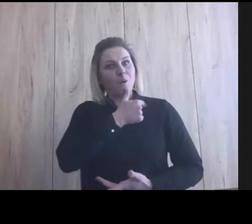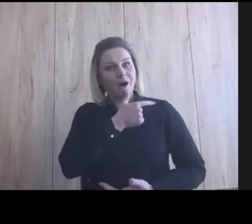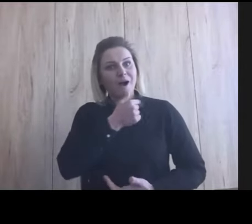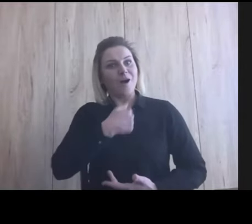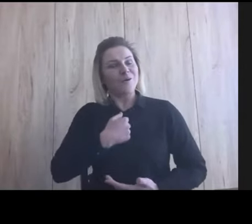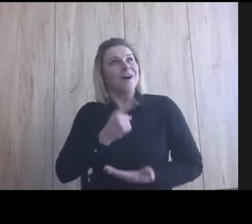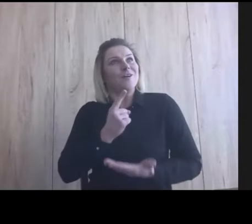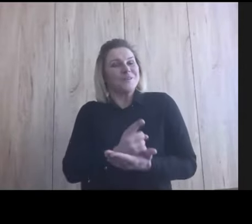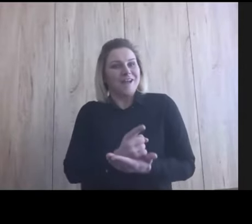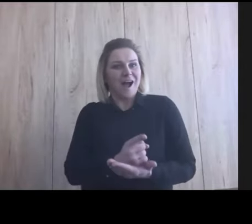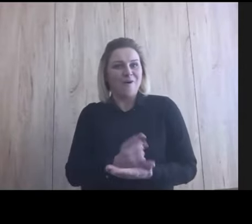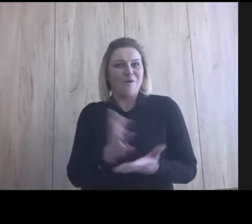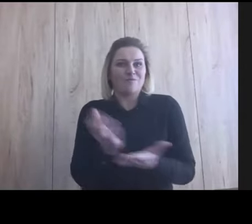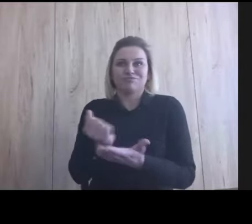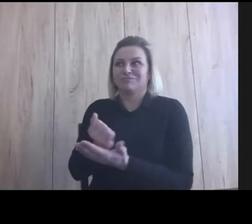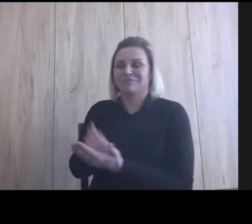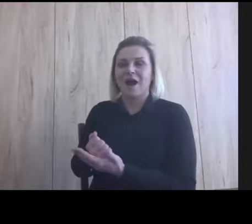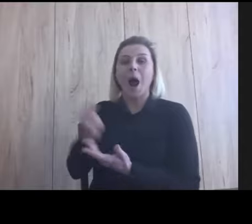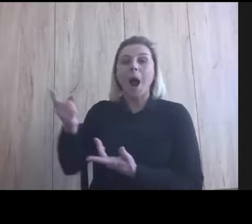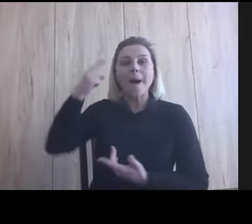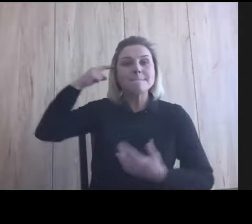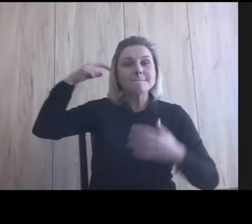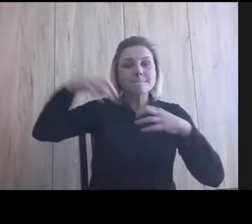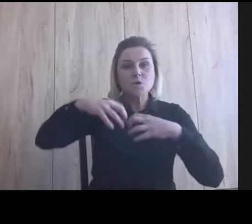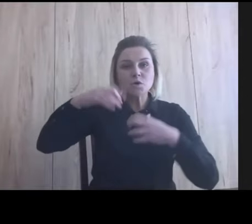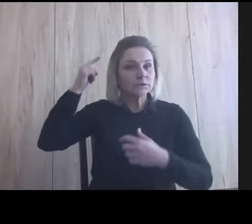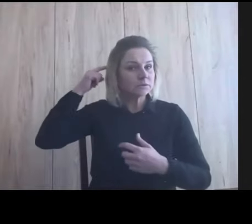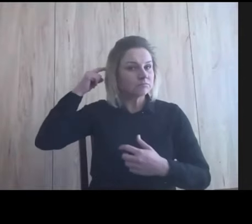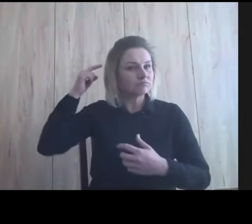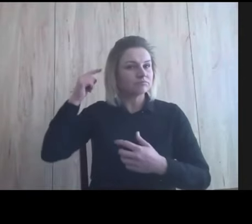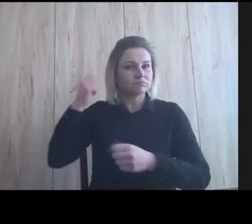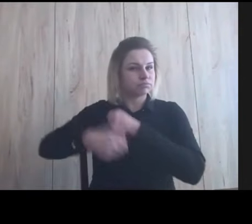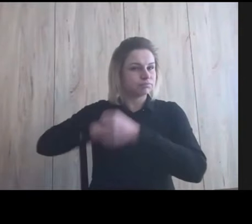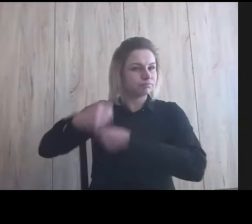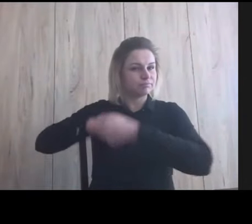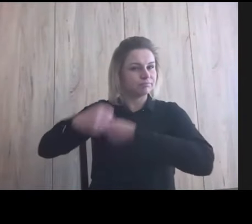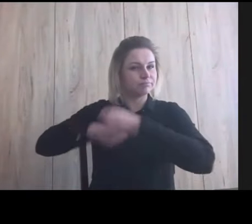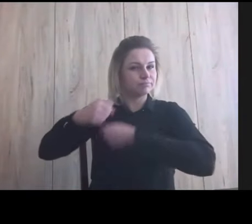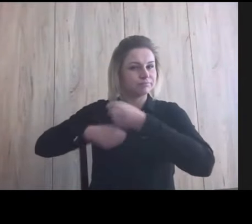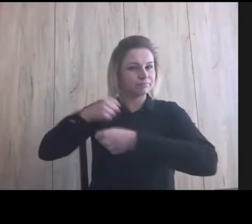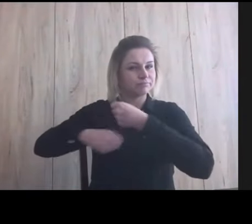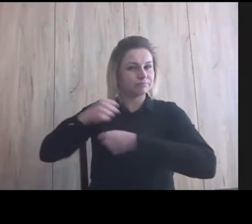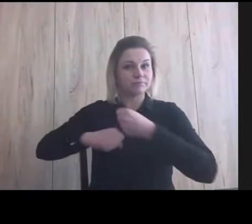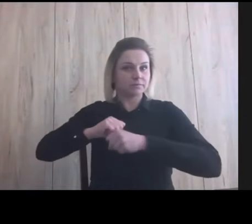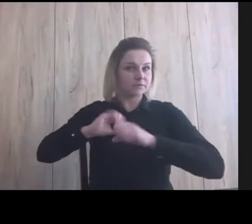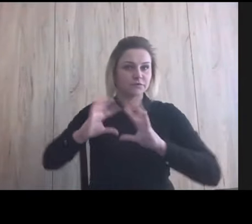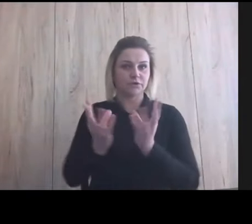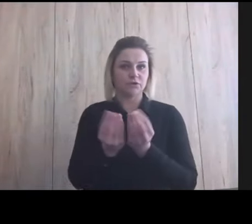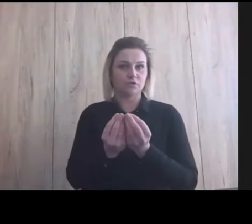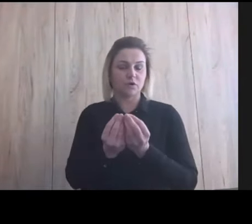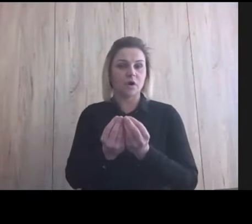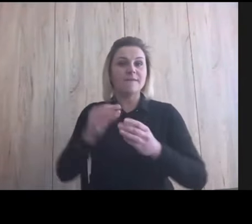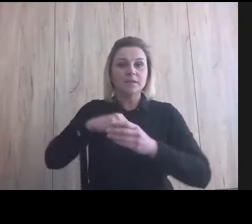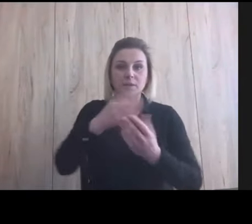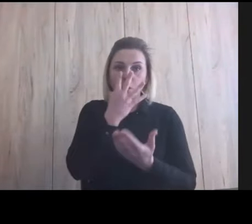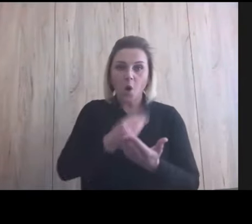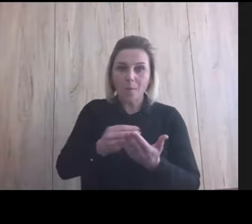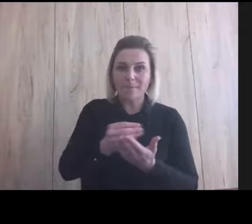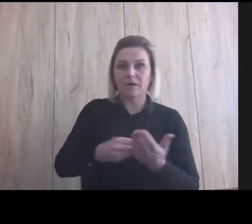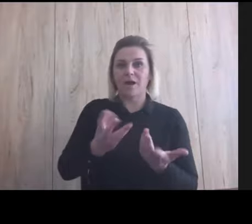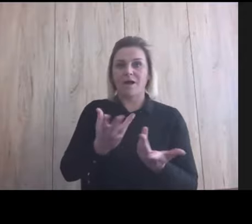osiągnąć, ale jego mózg przepracowuje wszystko. Po prostu wszystko. Przepracowuje obraz,